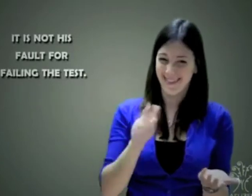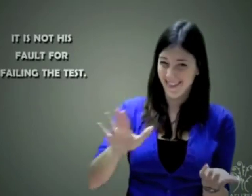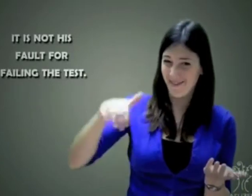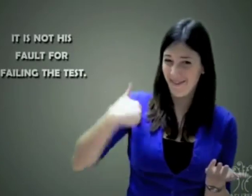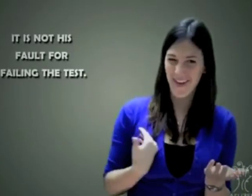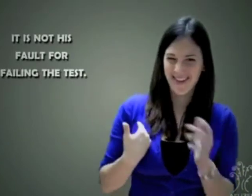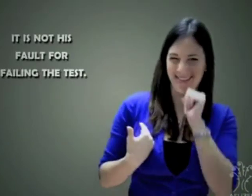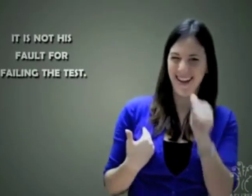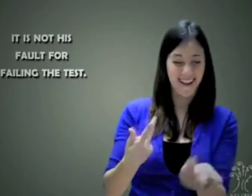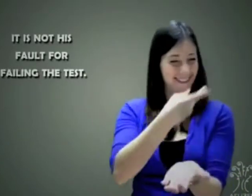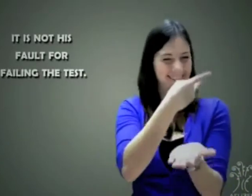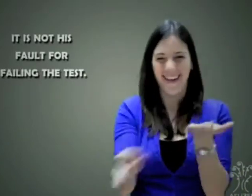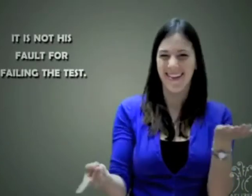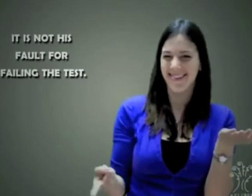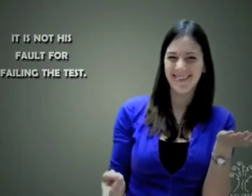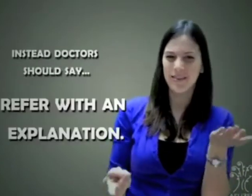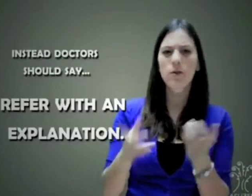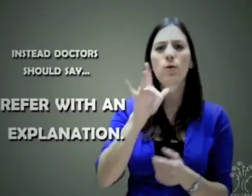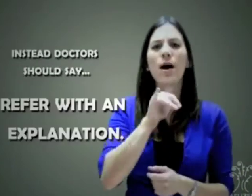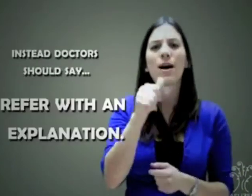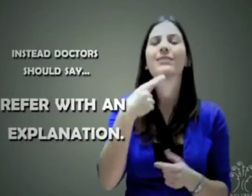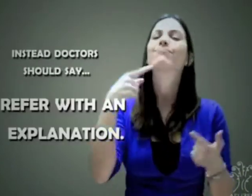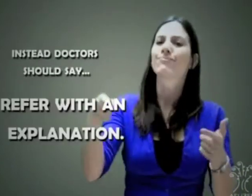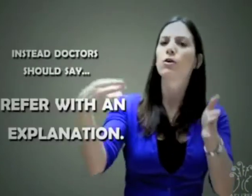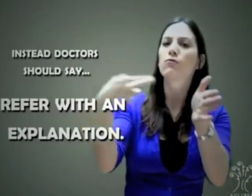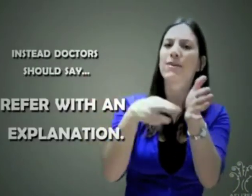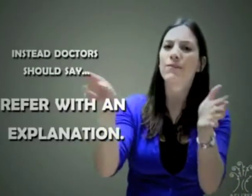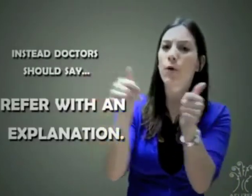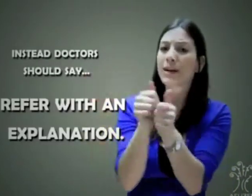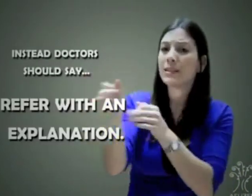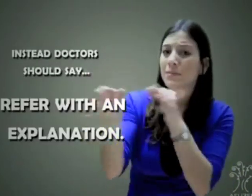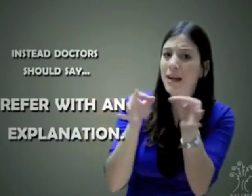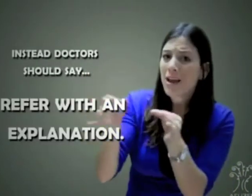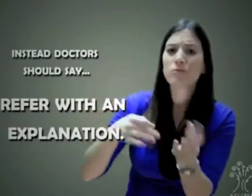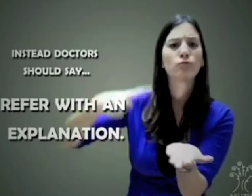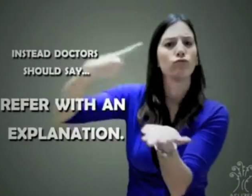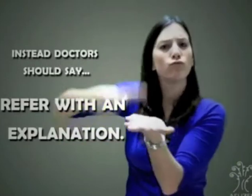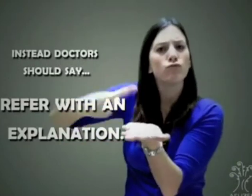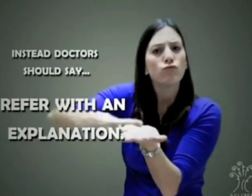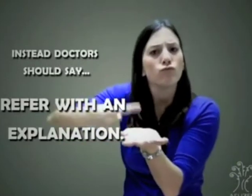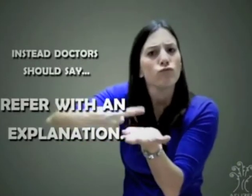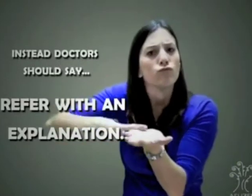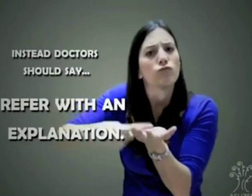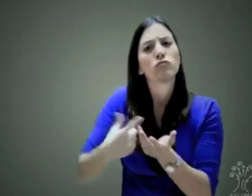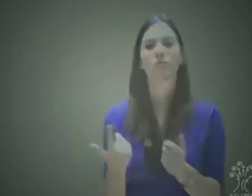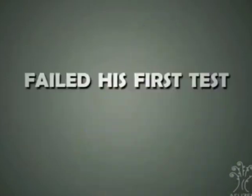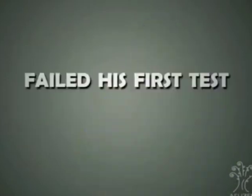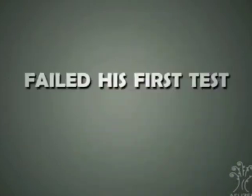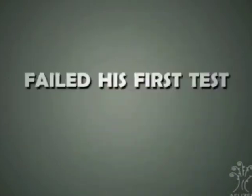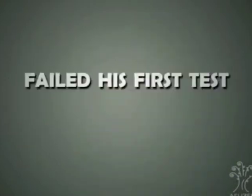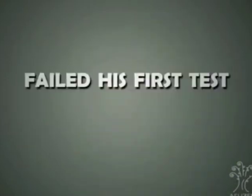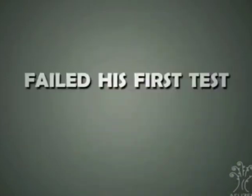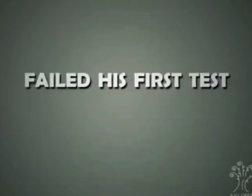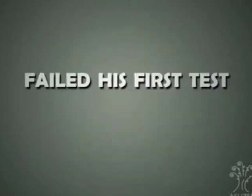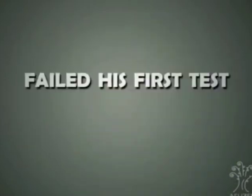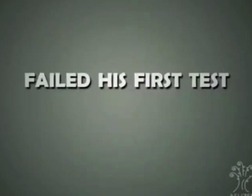término equivocado. Sería mejor decirle a los padres que su hijo será referido